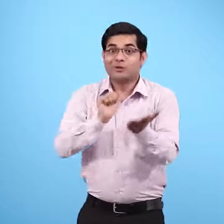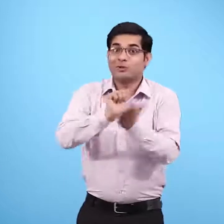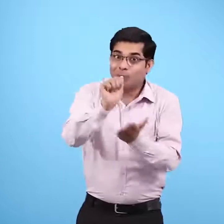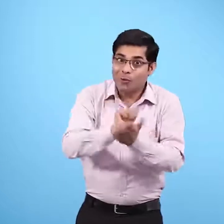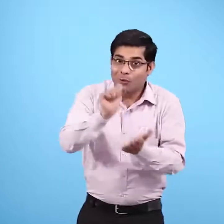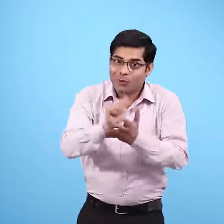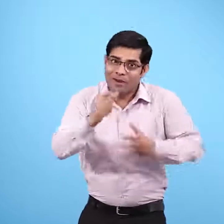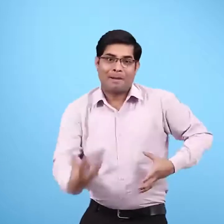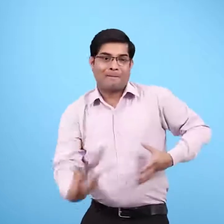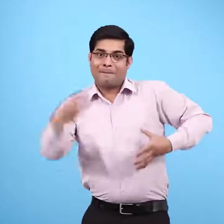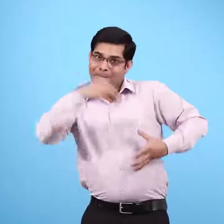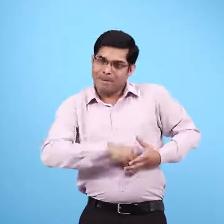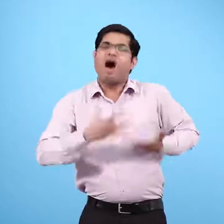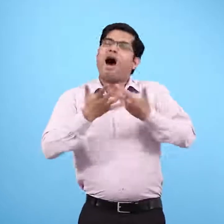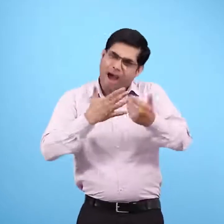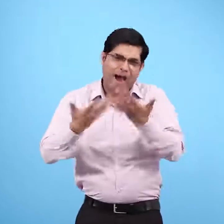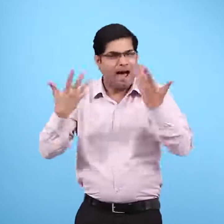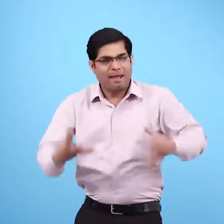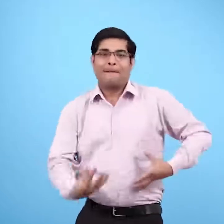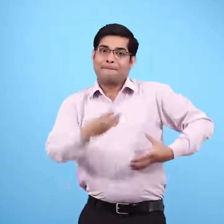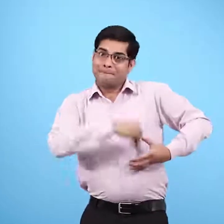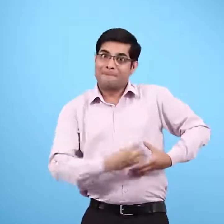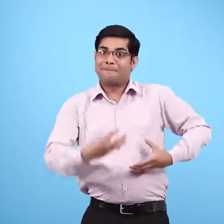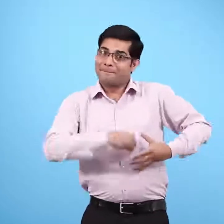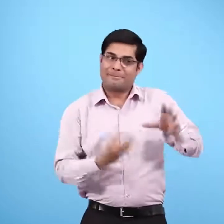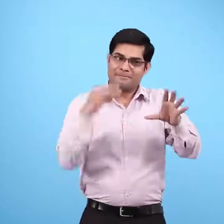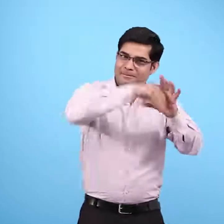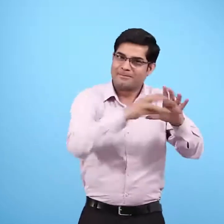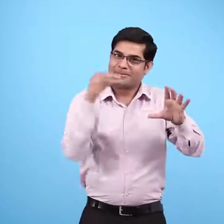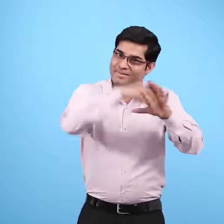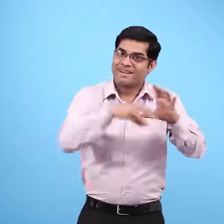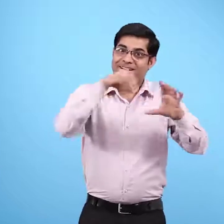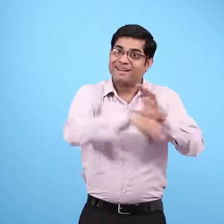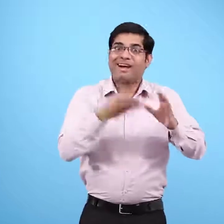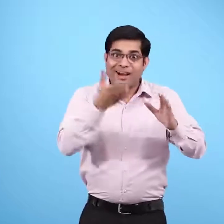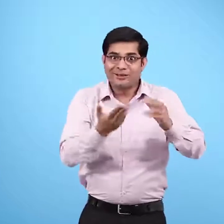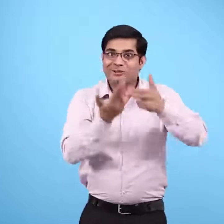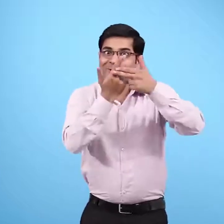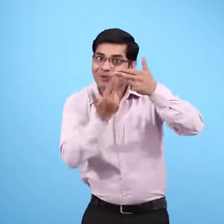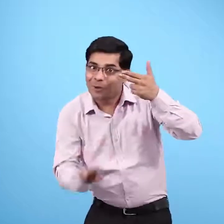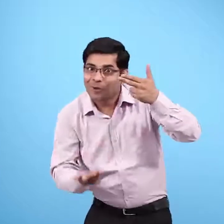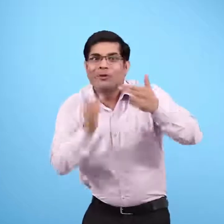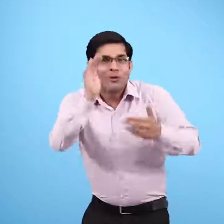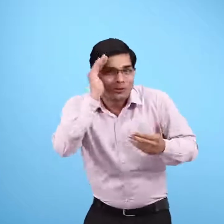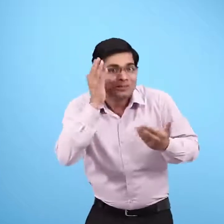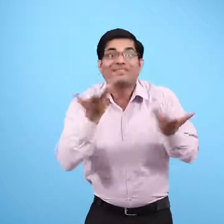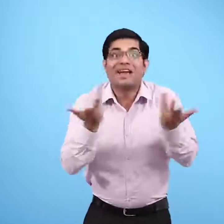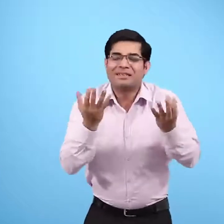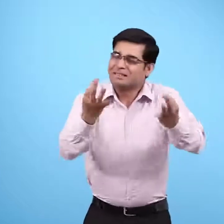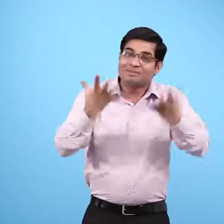हाँ, डाल भात और सेब भी सुनो कहानी एक अनोखे